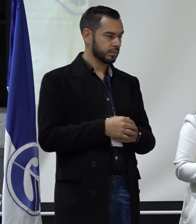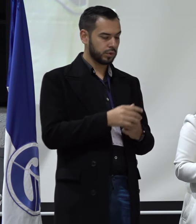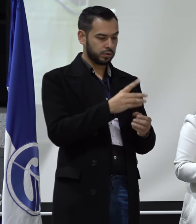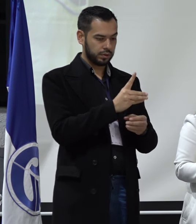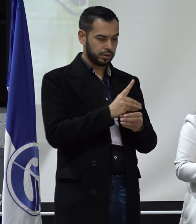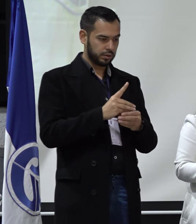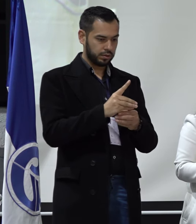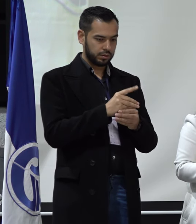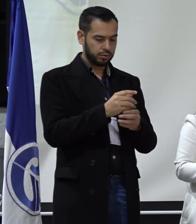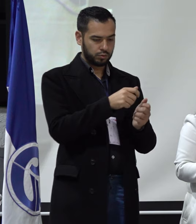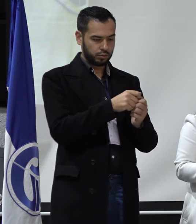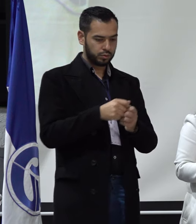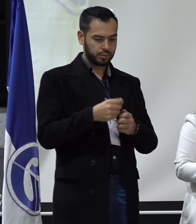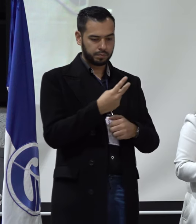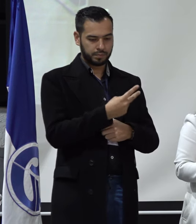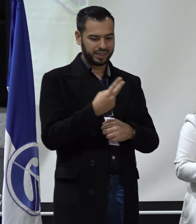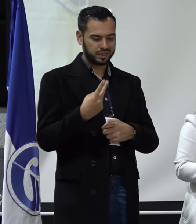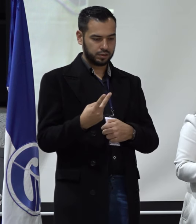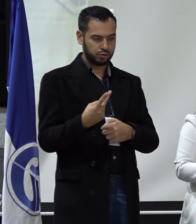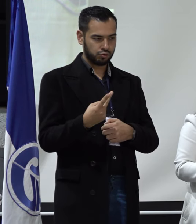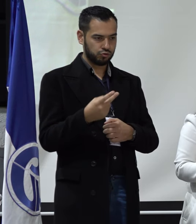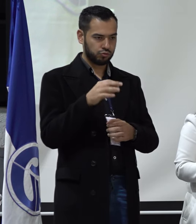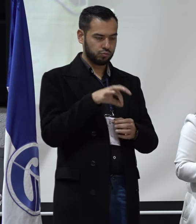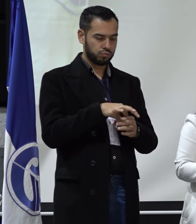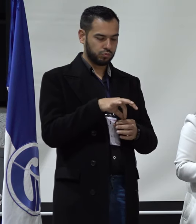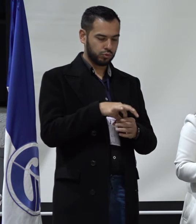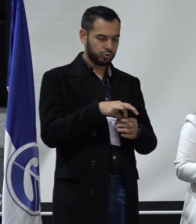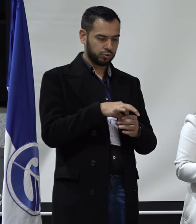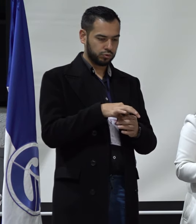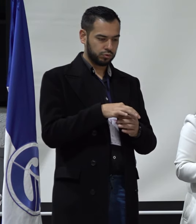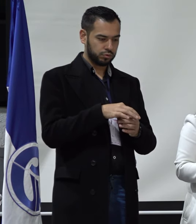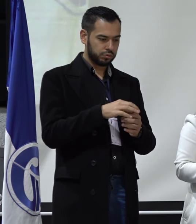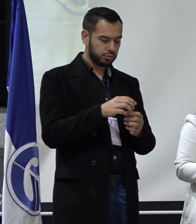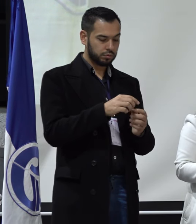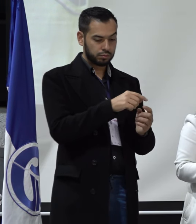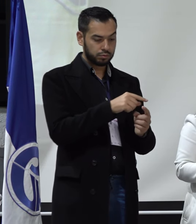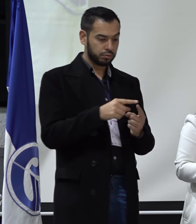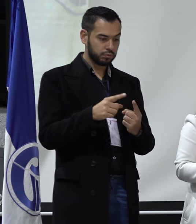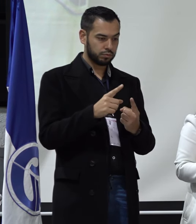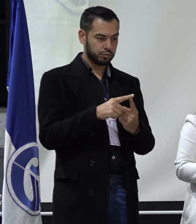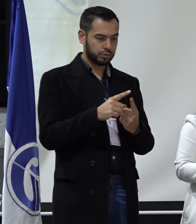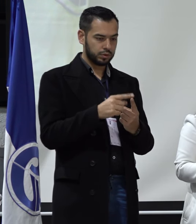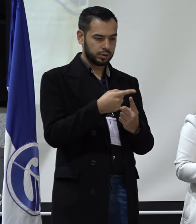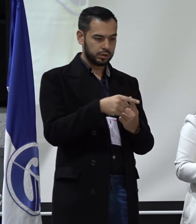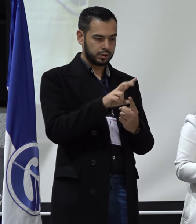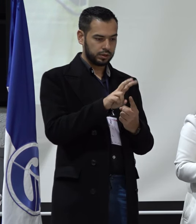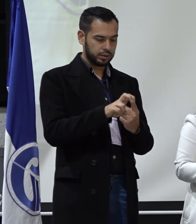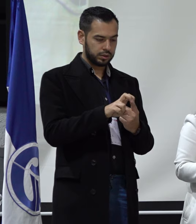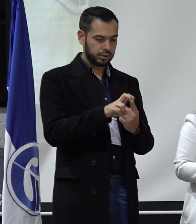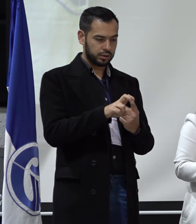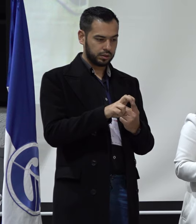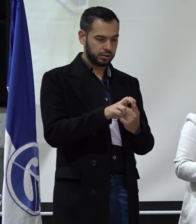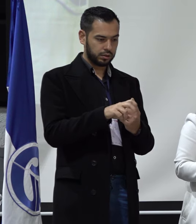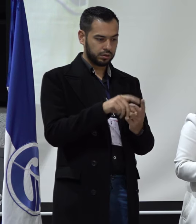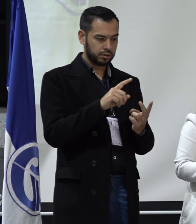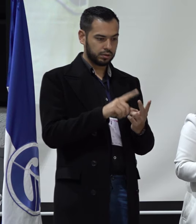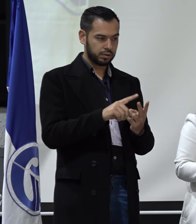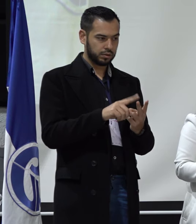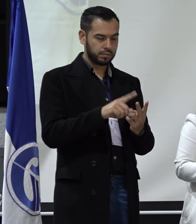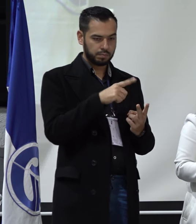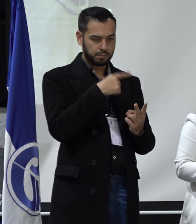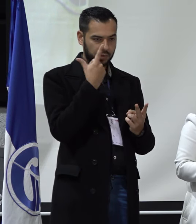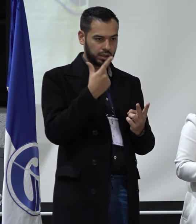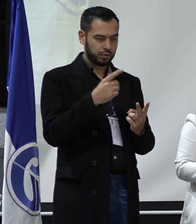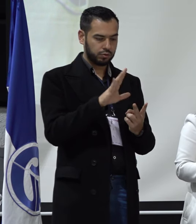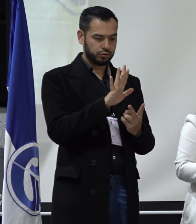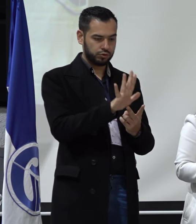departamento se registraron 22 votos. La votación para la fórmula número 1 fue 17 votos y para el voto en